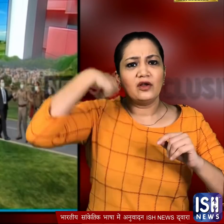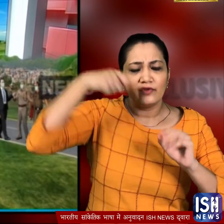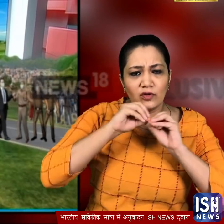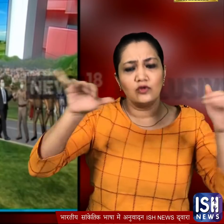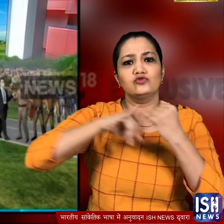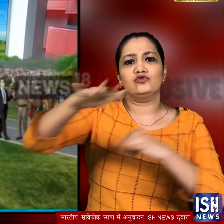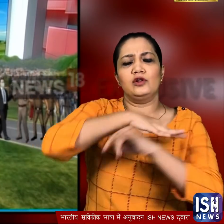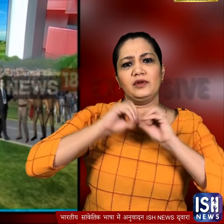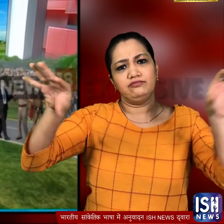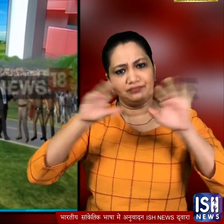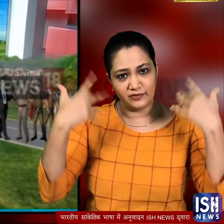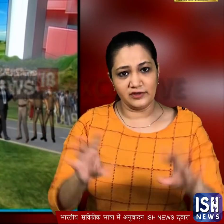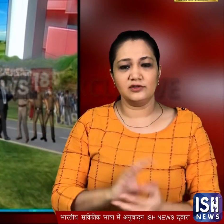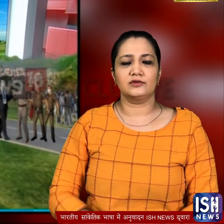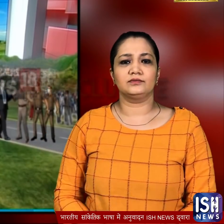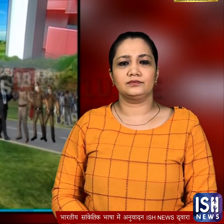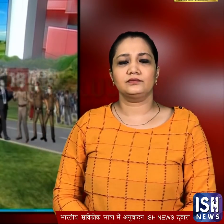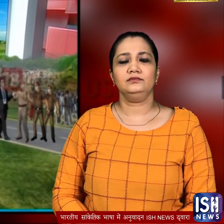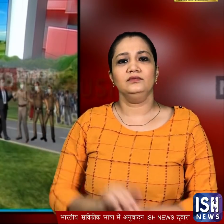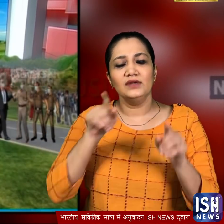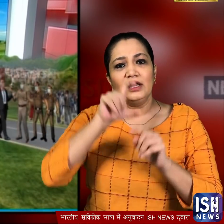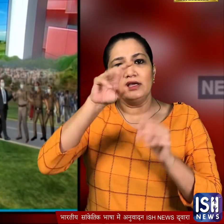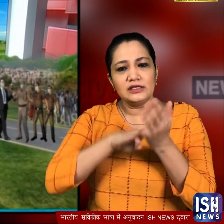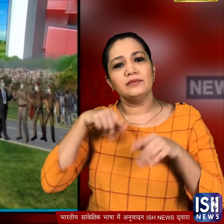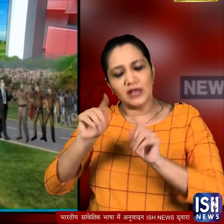सोशल मीडिया पर भी वाइरल होने लगे हैं जिसके बाद खुद सीम ने मामले पर सफाई दी